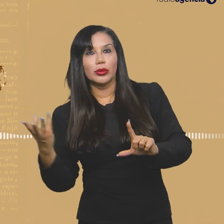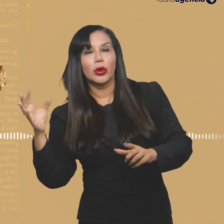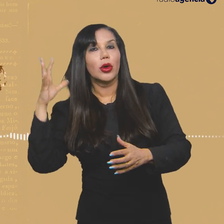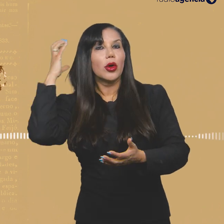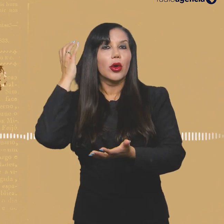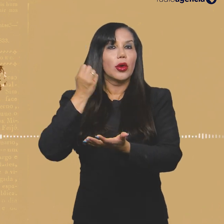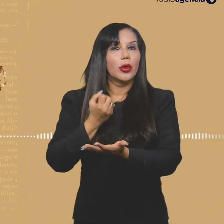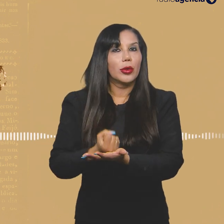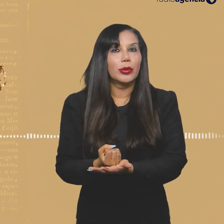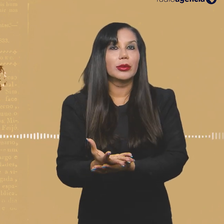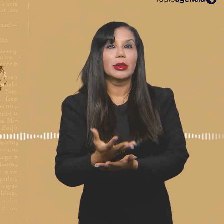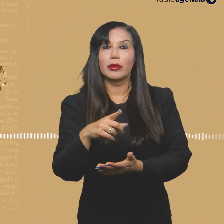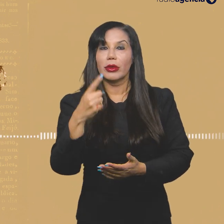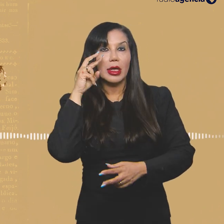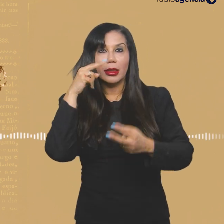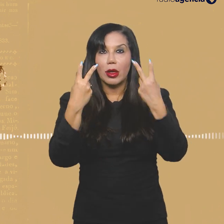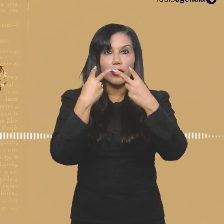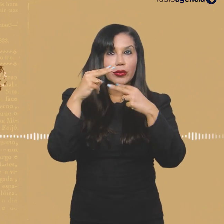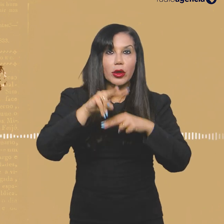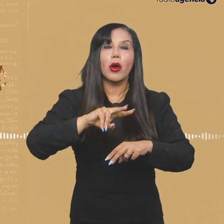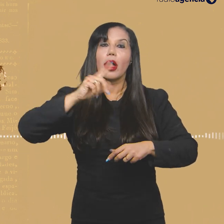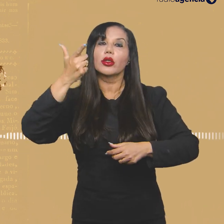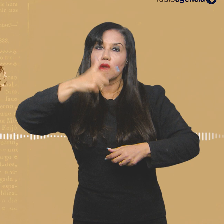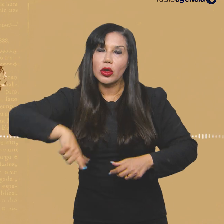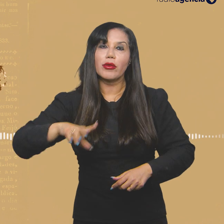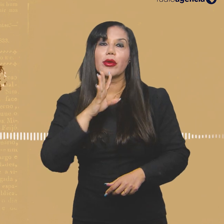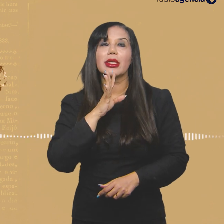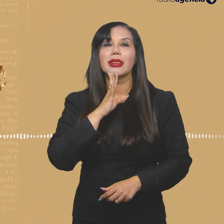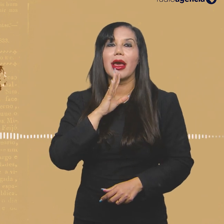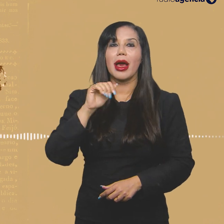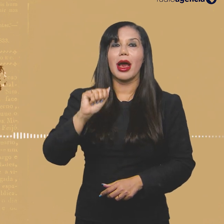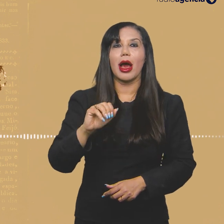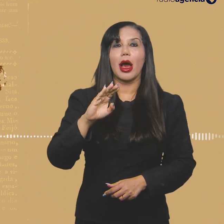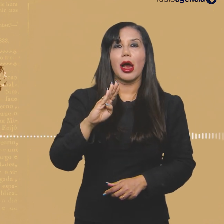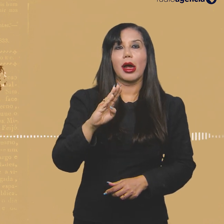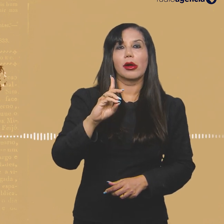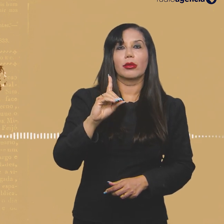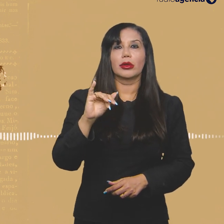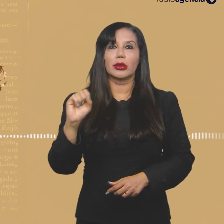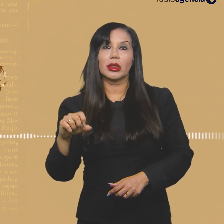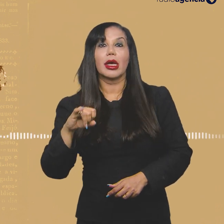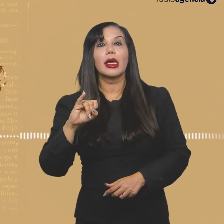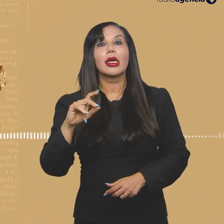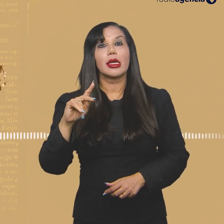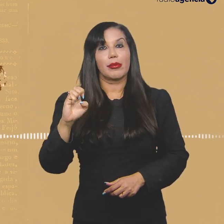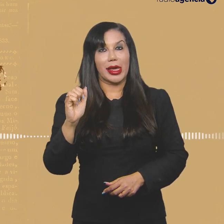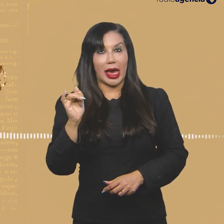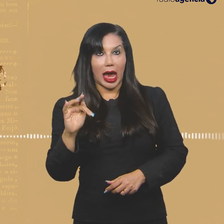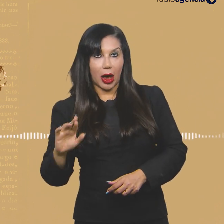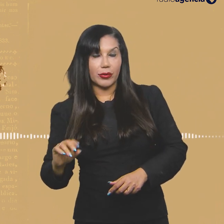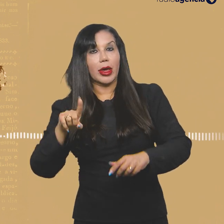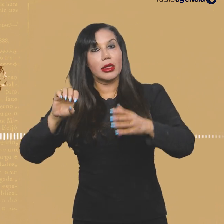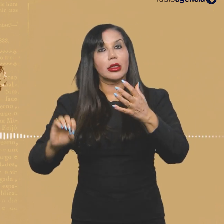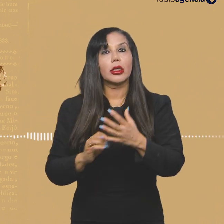episódio desse podcast. Se ainda não ouviu, volta lá que vale a pena conhecer o Abdias. O IP Afro, instituto